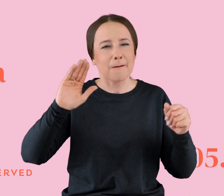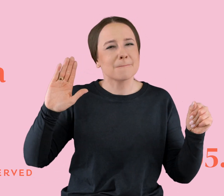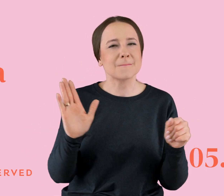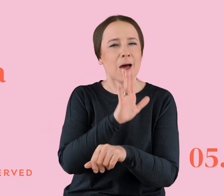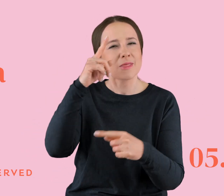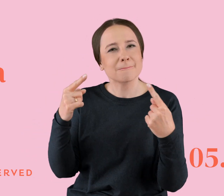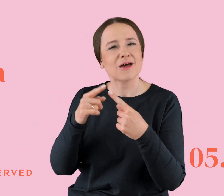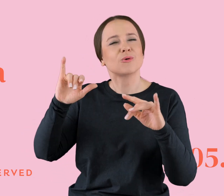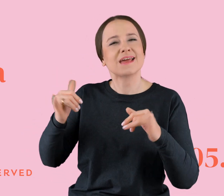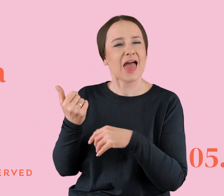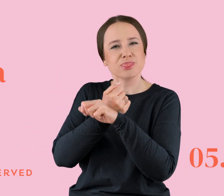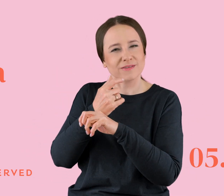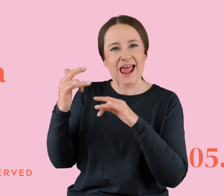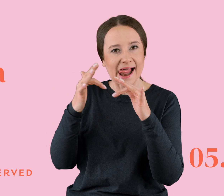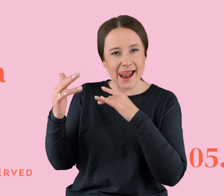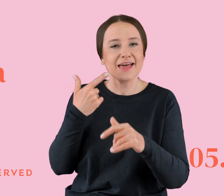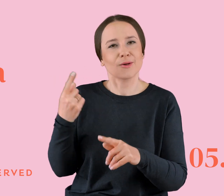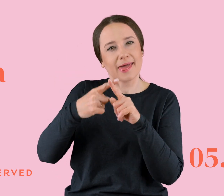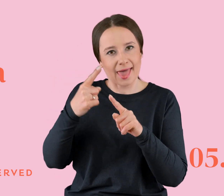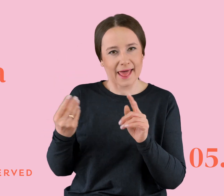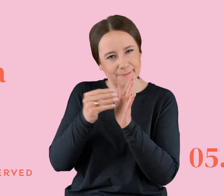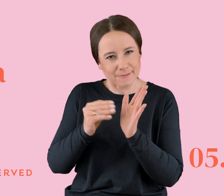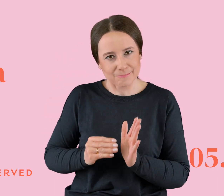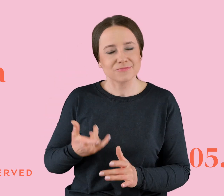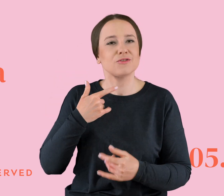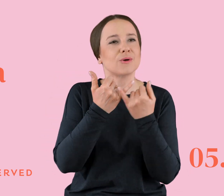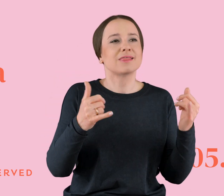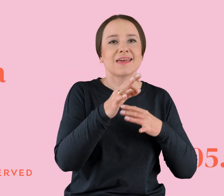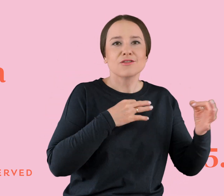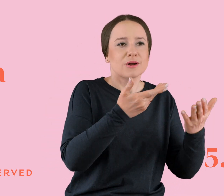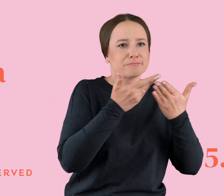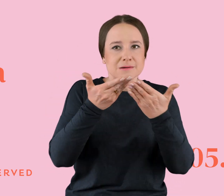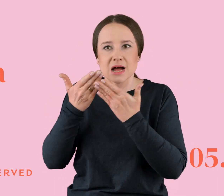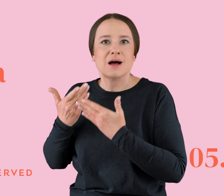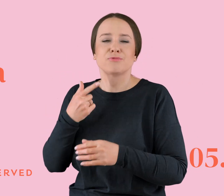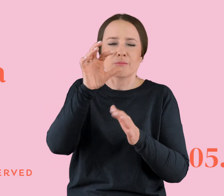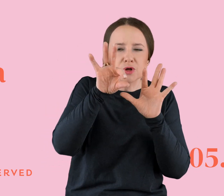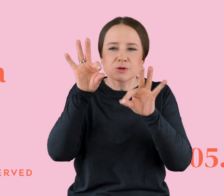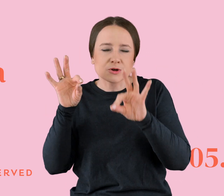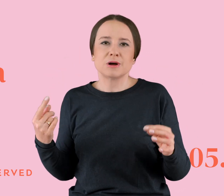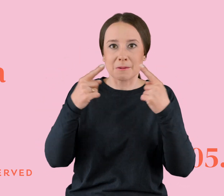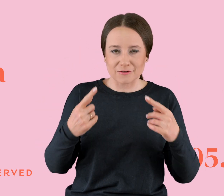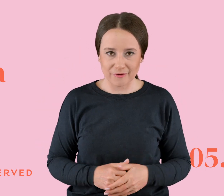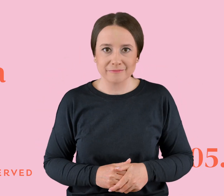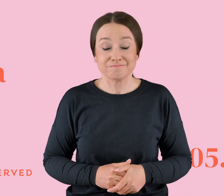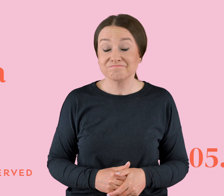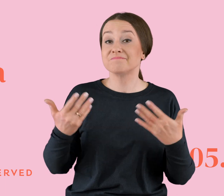toksycznej relacji, to dodałam do niej elementy z różnych nadesłanych historii. No więc. Byłam sobie kiedyś w relacji z